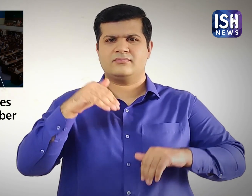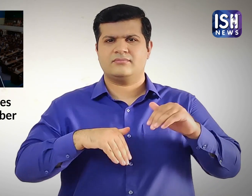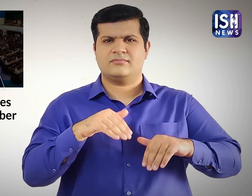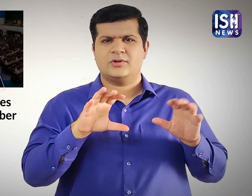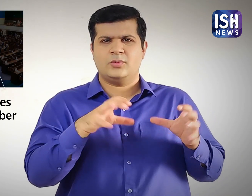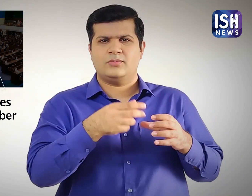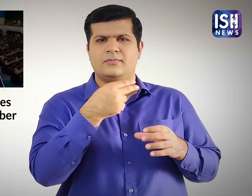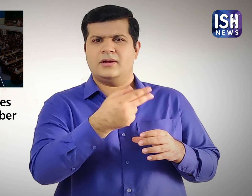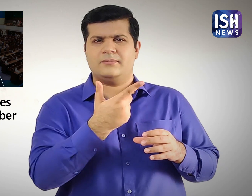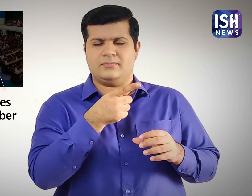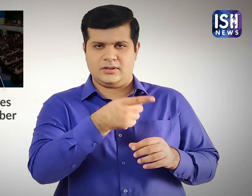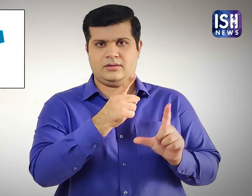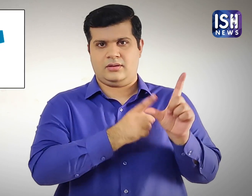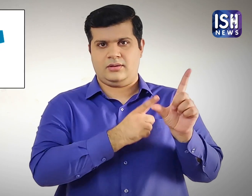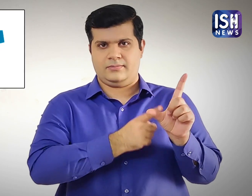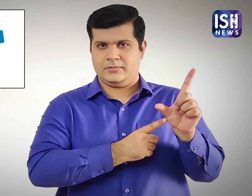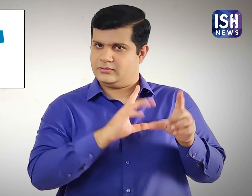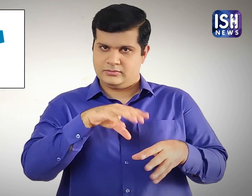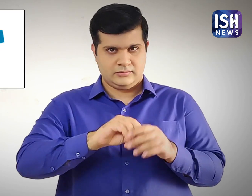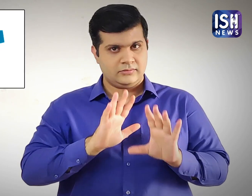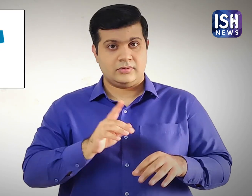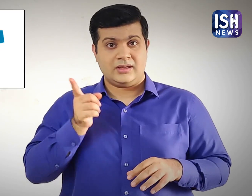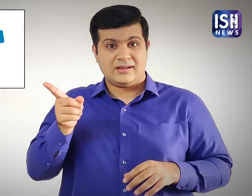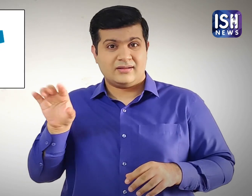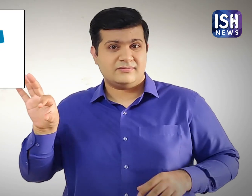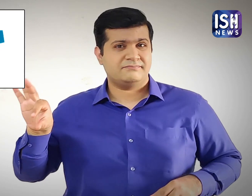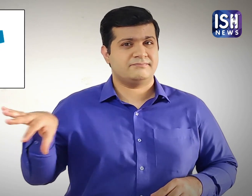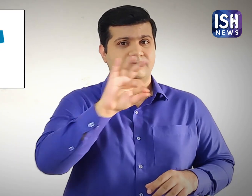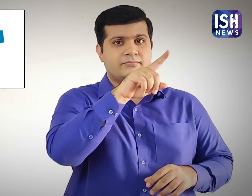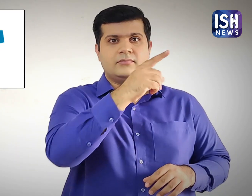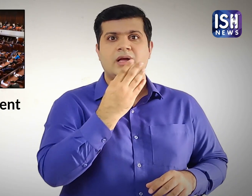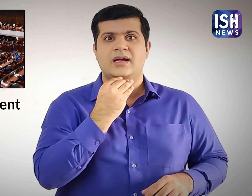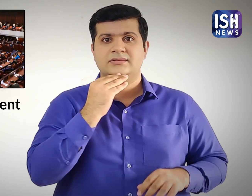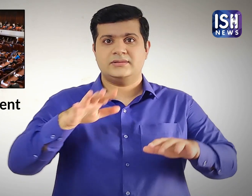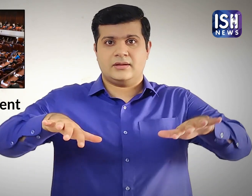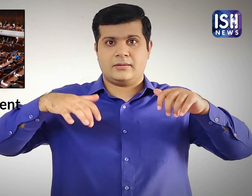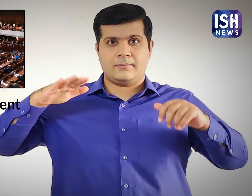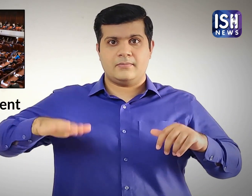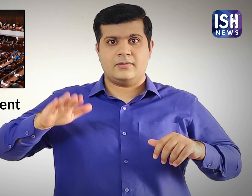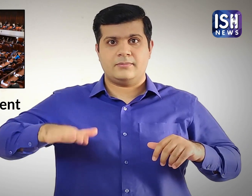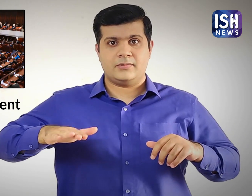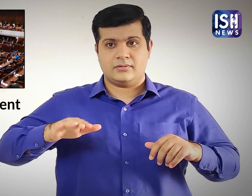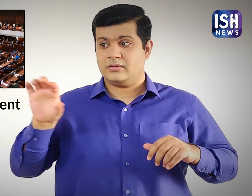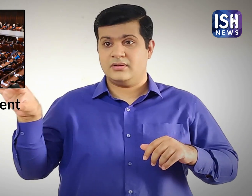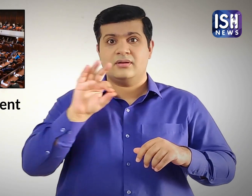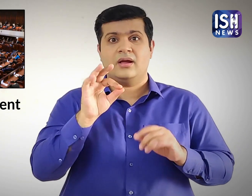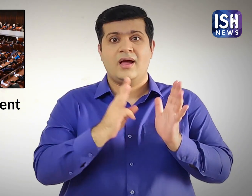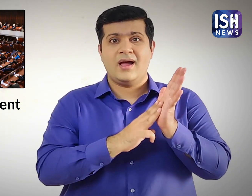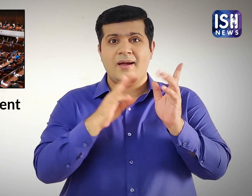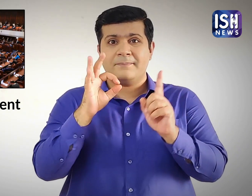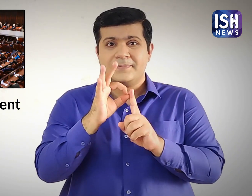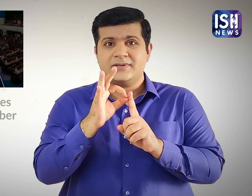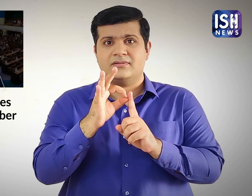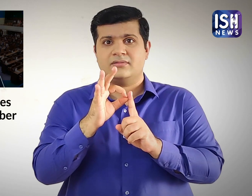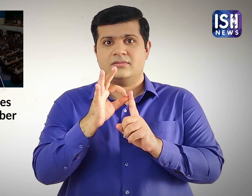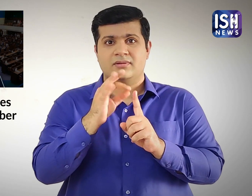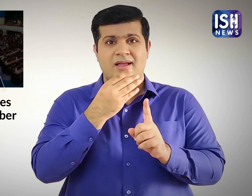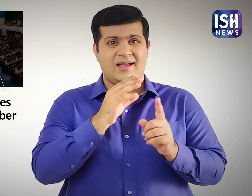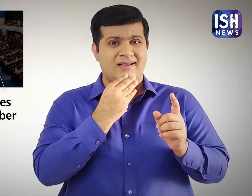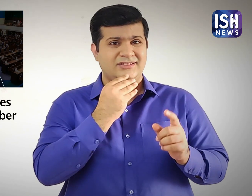यामिना पार्टी की सदस्या है। पिंटो इस्राइल के संसत की पहली कर्ण बदीर सदस्या बनने के लिए